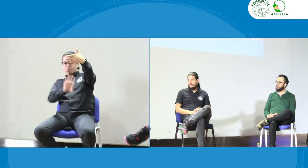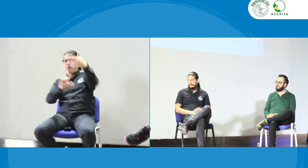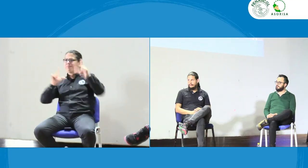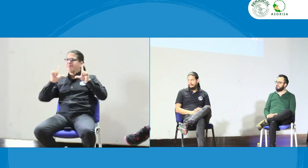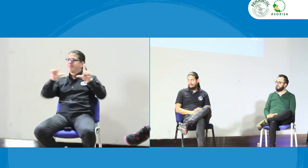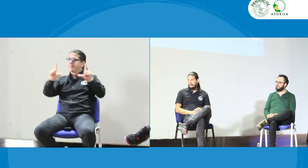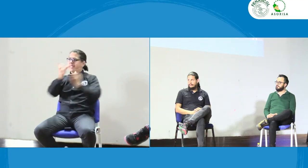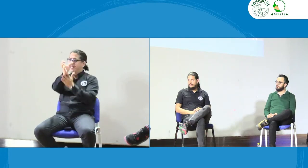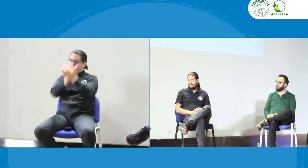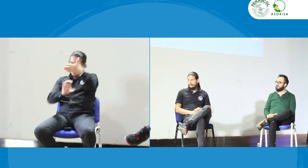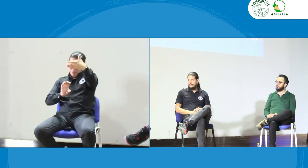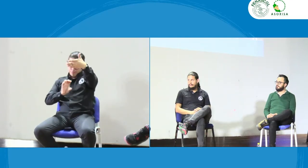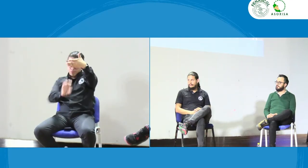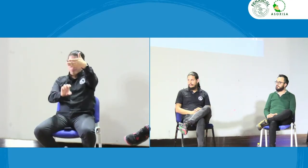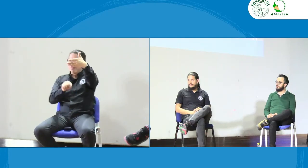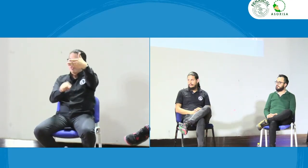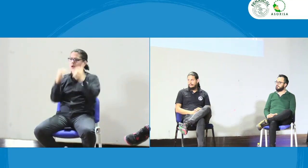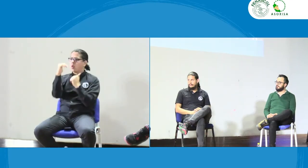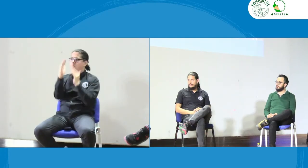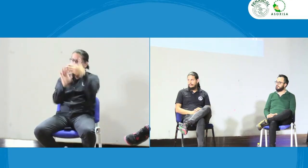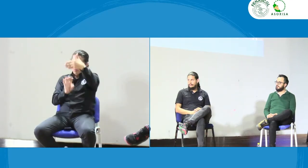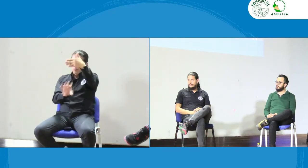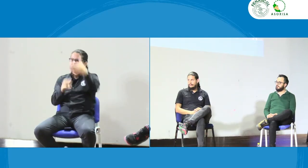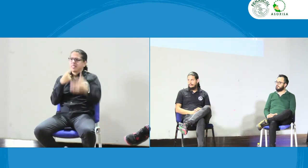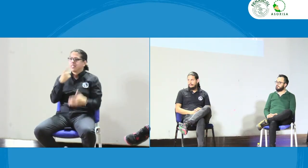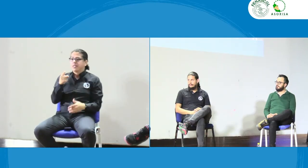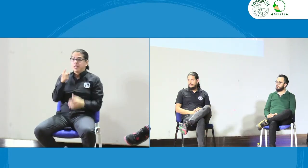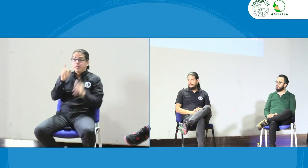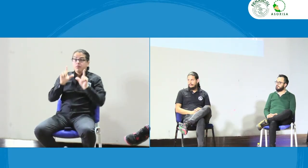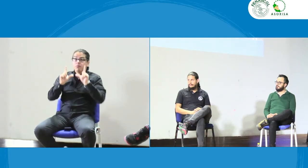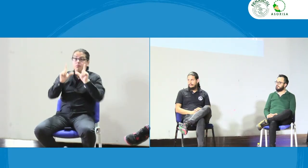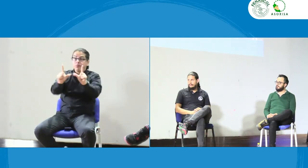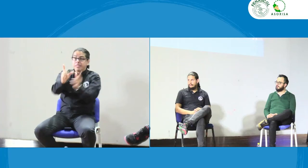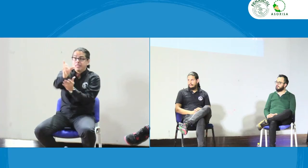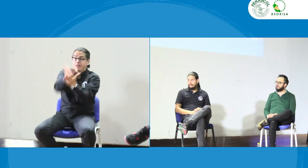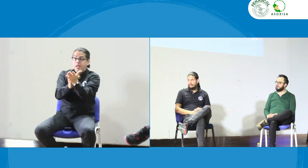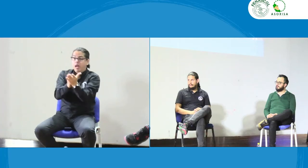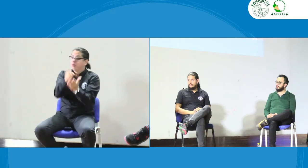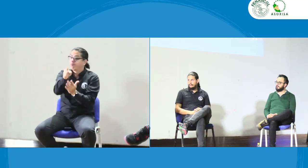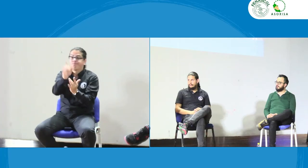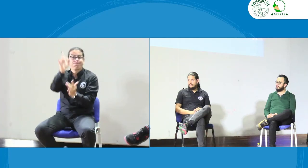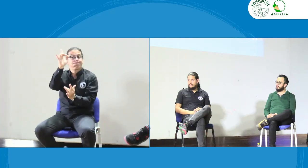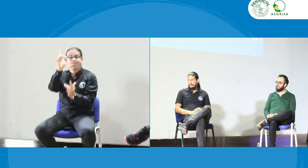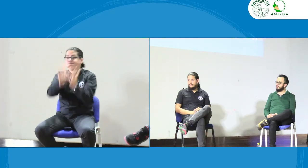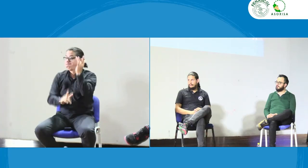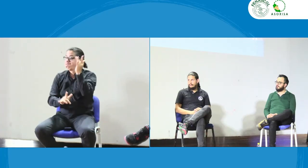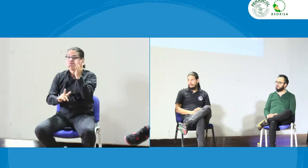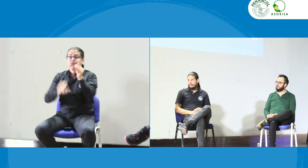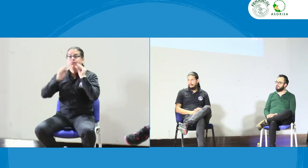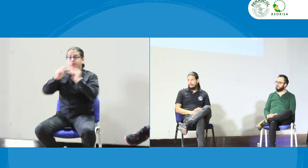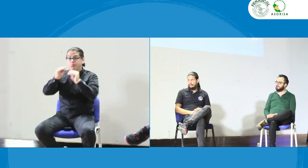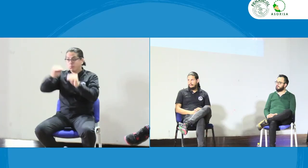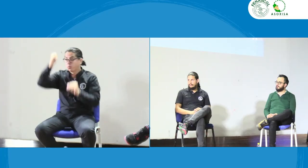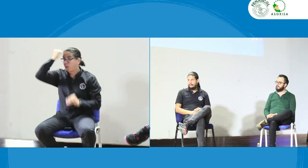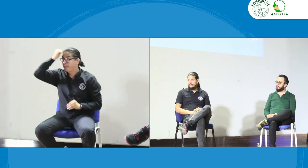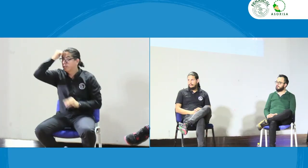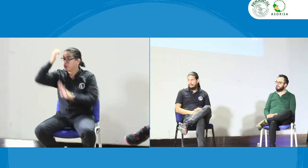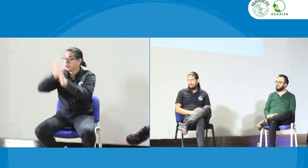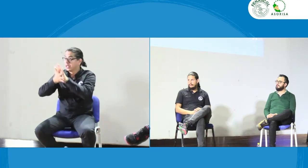intermedios que se tienen dicen y tiene un recuadro en su certificado que dice que no es